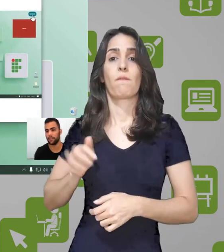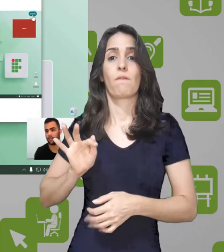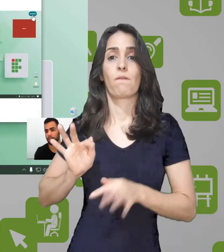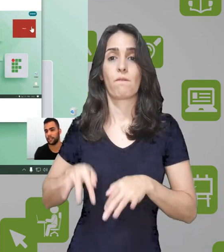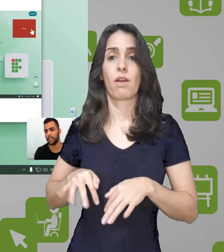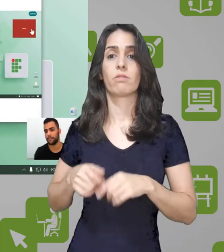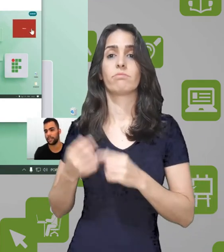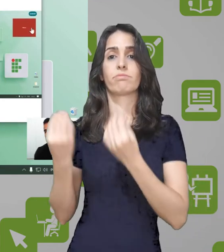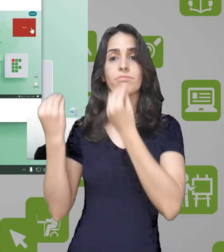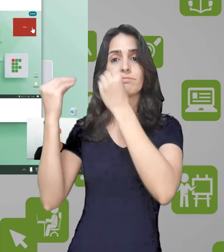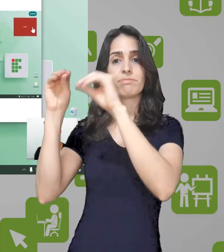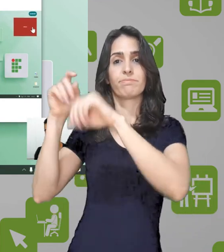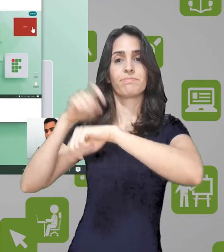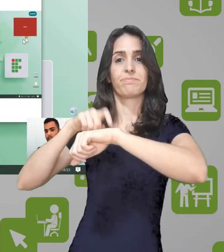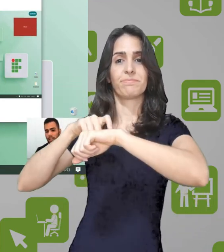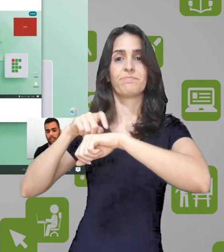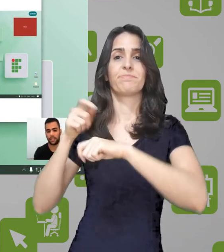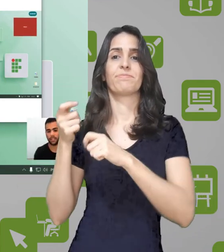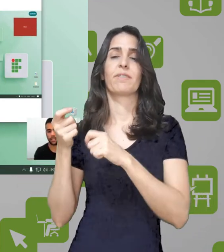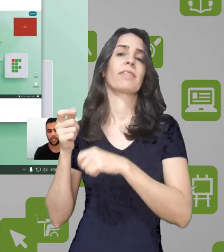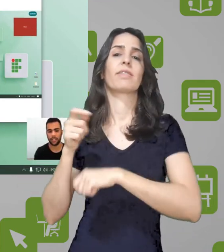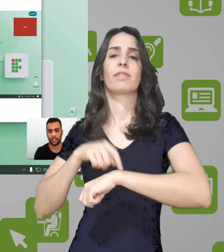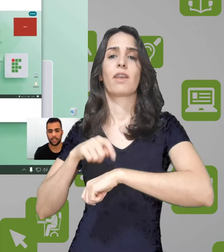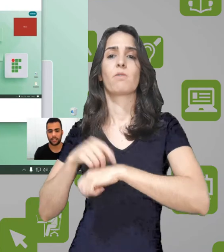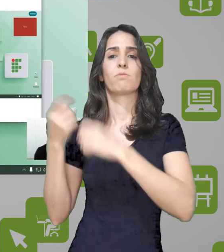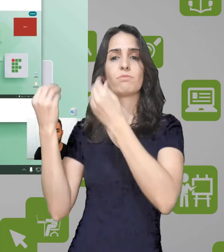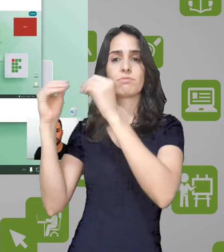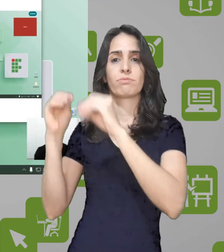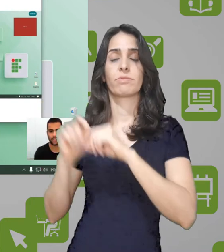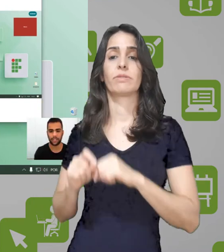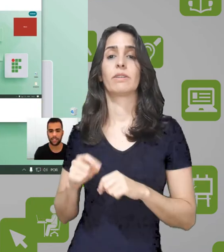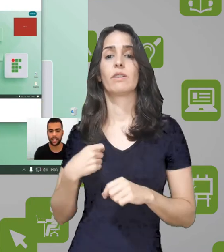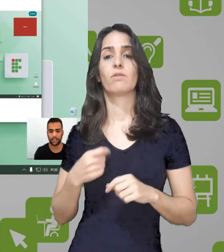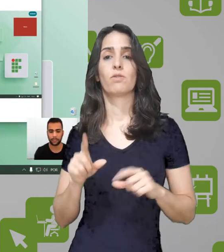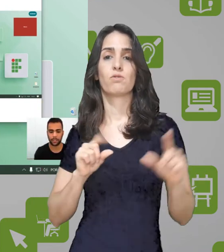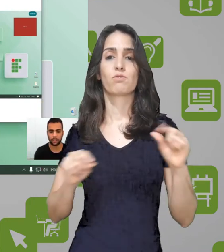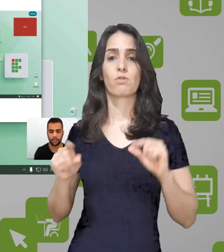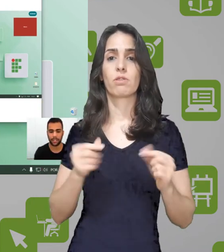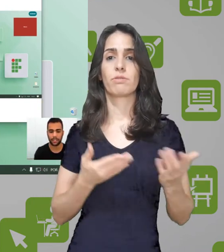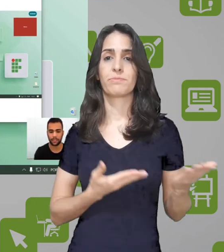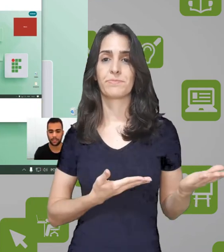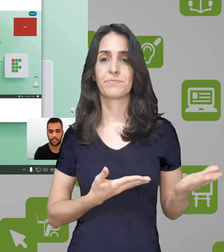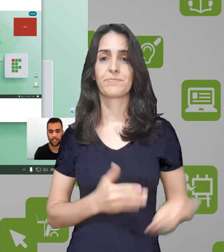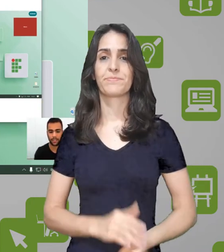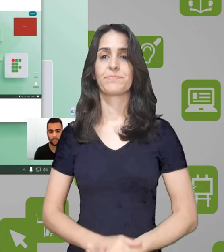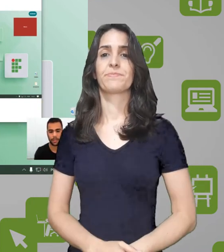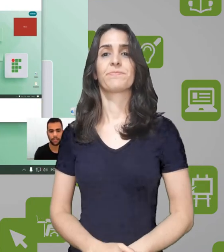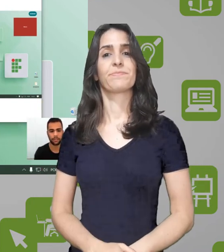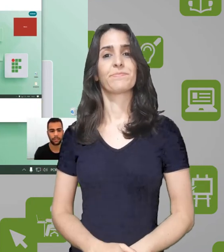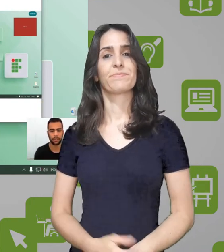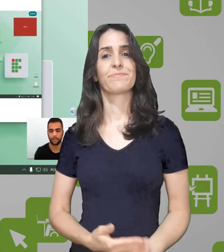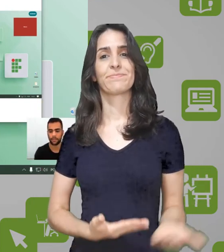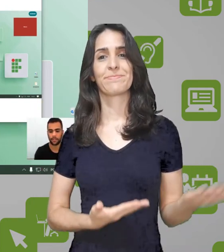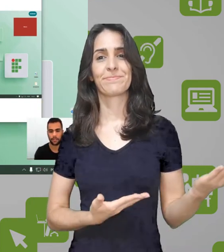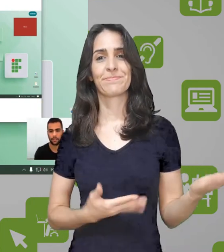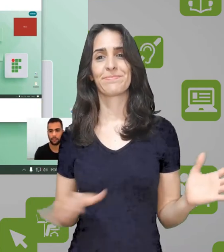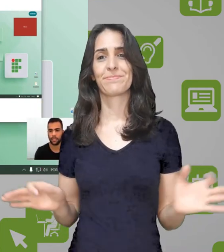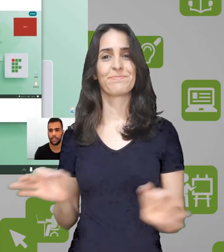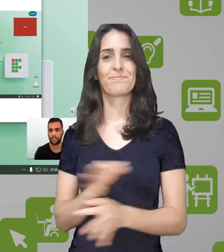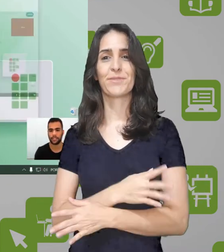tempo que eu tenho para terminar. E aqui as opções aqui de teclas pressionadas, eu vou deixar aqui embaixo aqui.